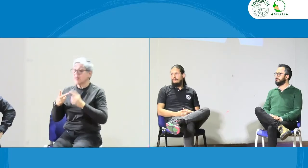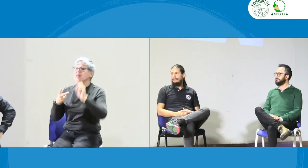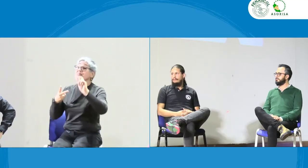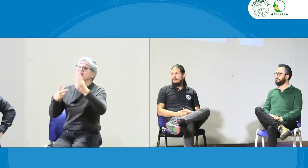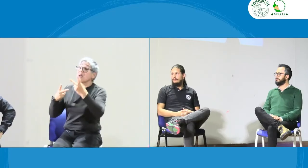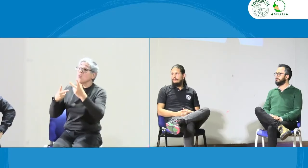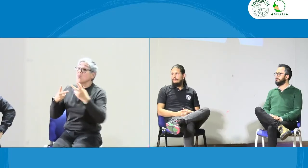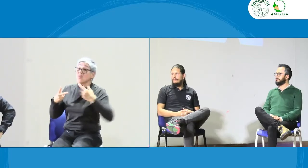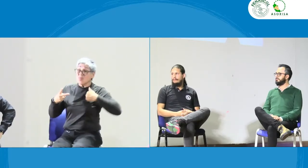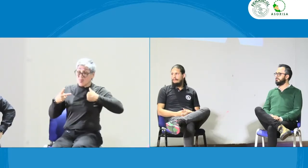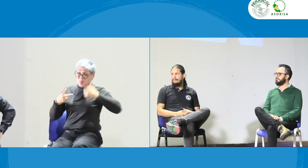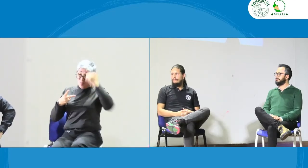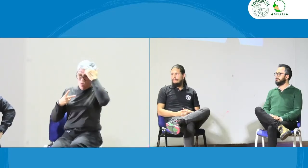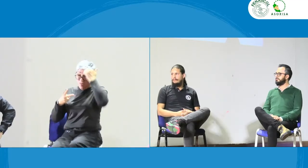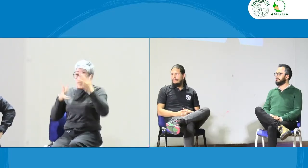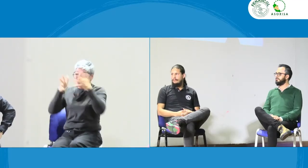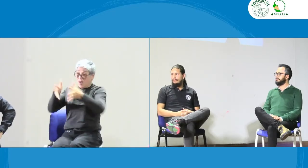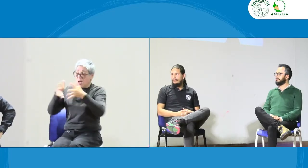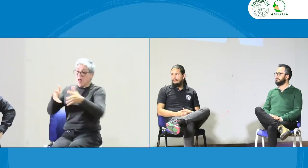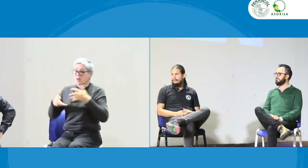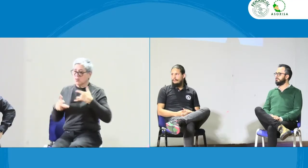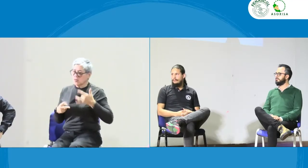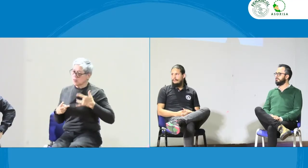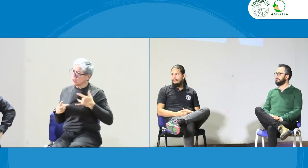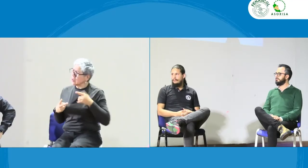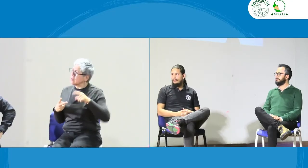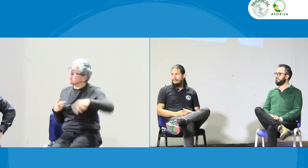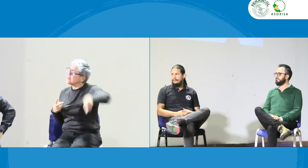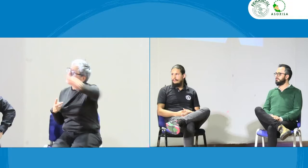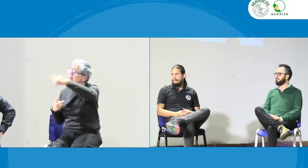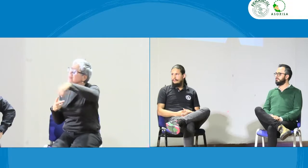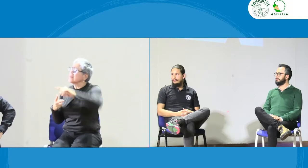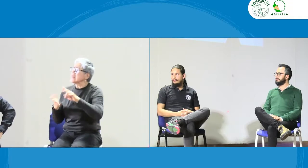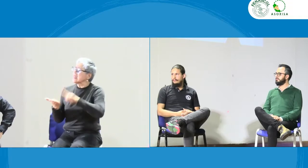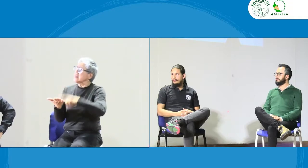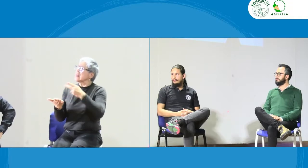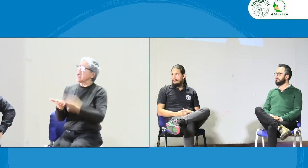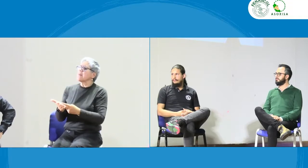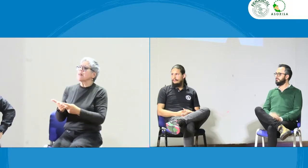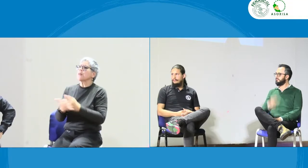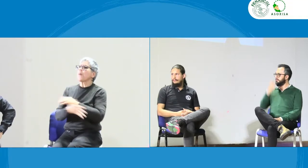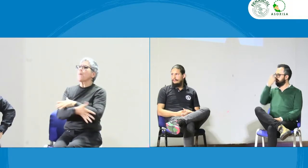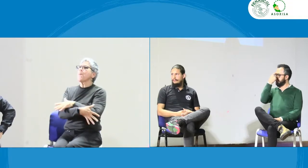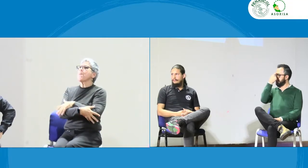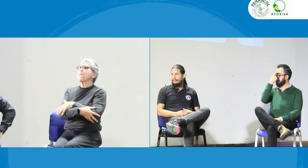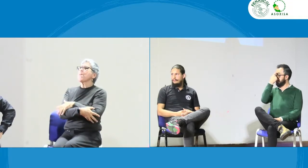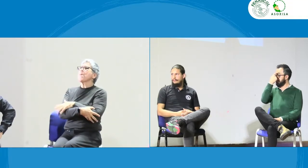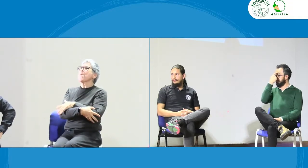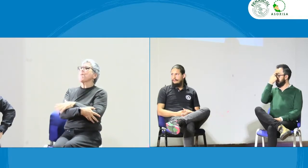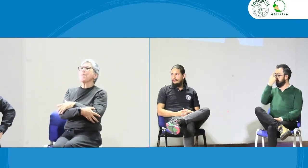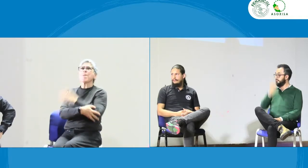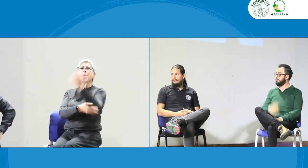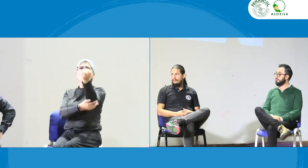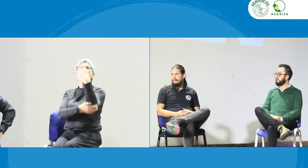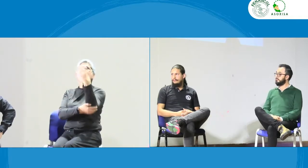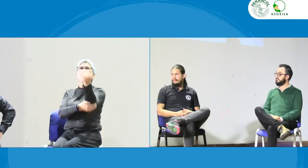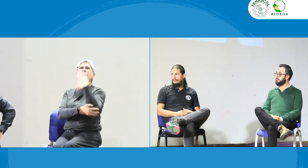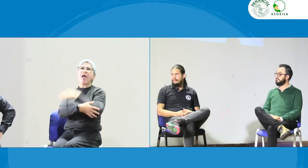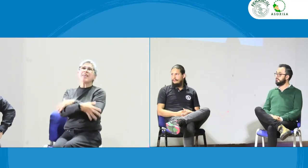importante establecer un concepto para esto. Otro punto que quiero manifestar es que los intérpretes están muy pasivos, están